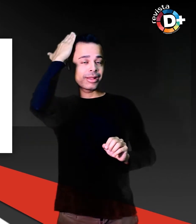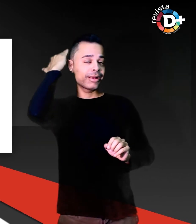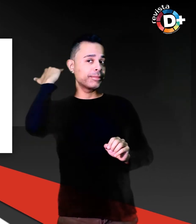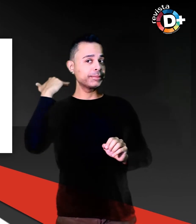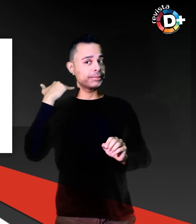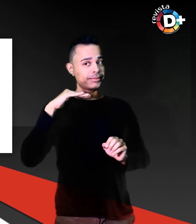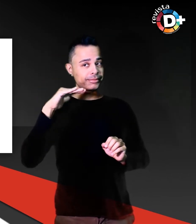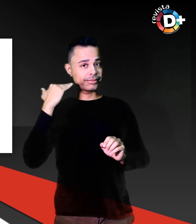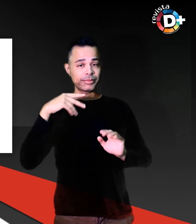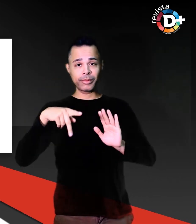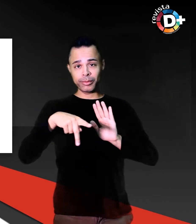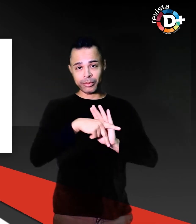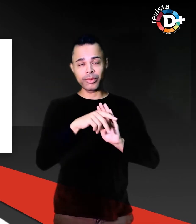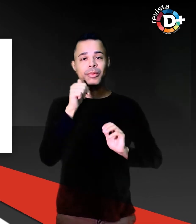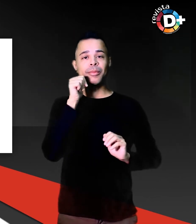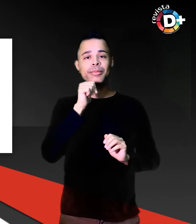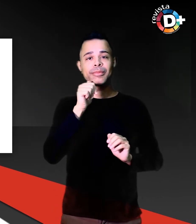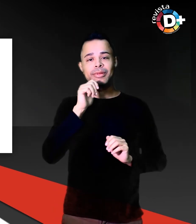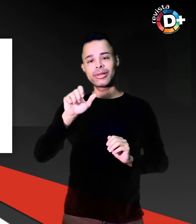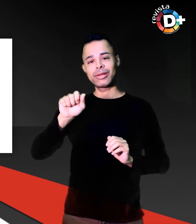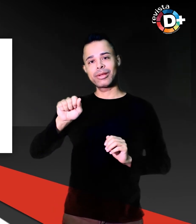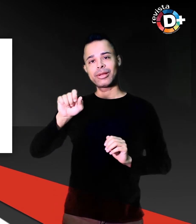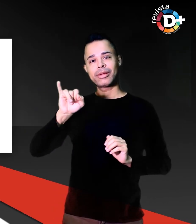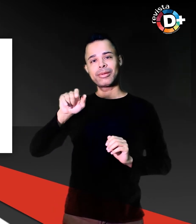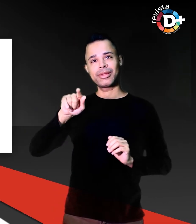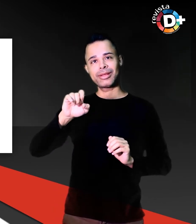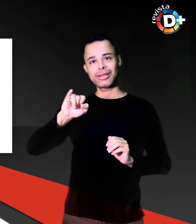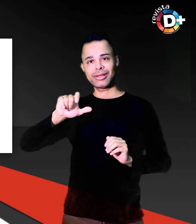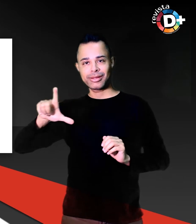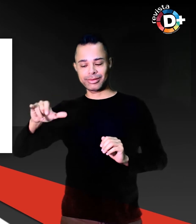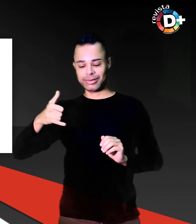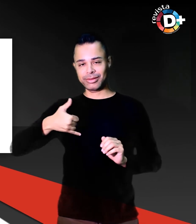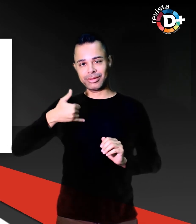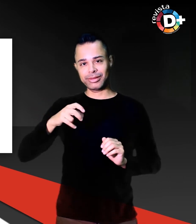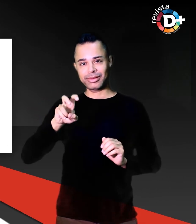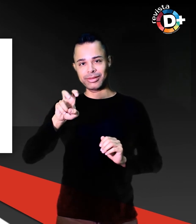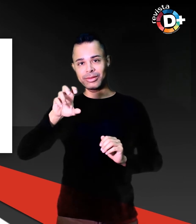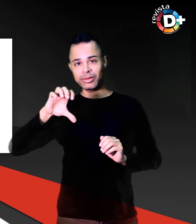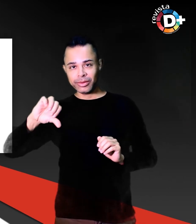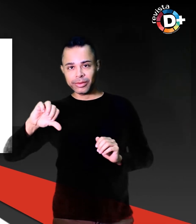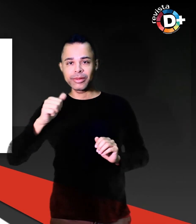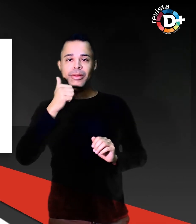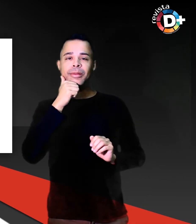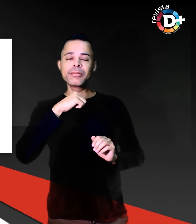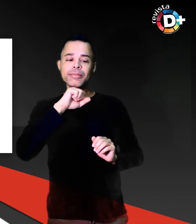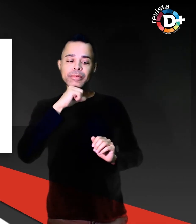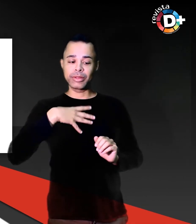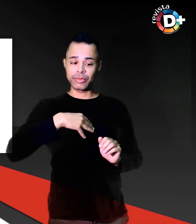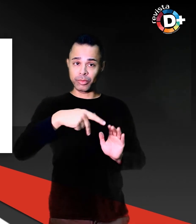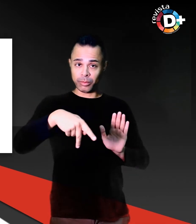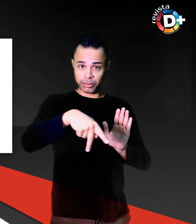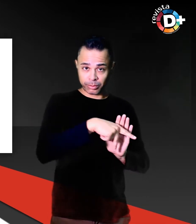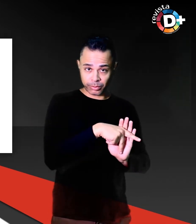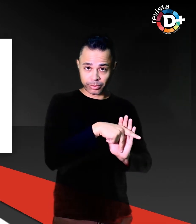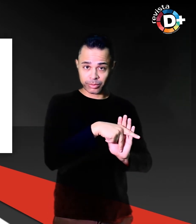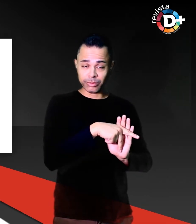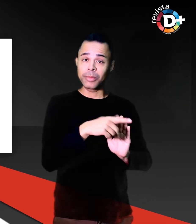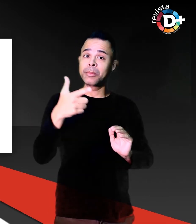Isaura do Rosário, 59 anos, Mãe de 3 filhos biológicos e 53 adotivos